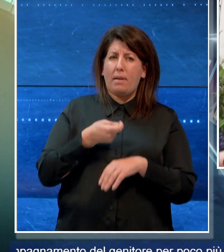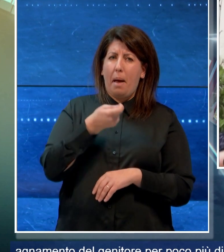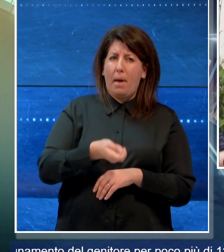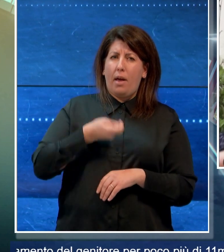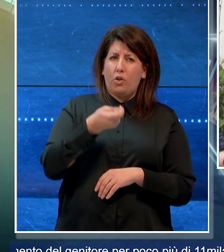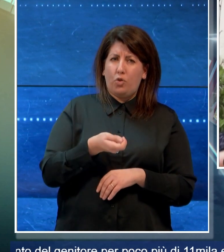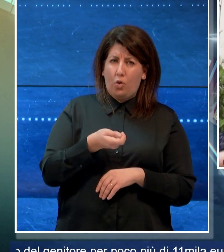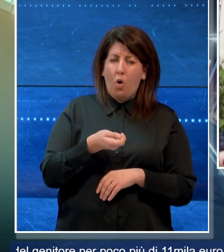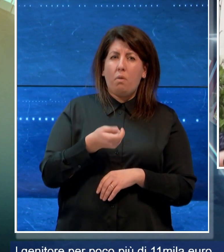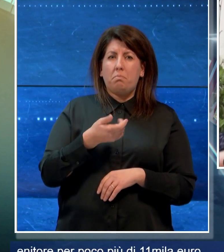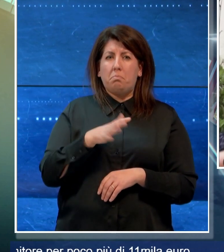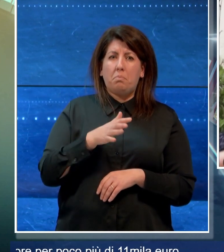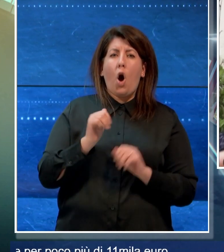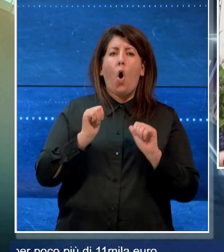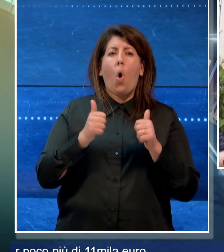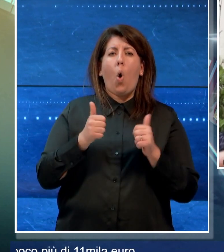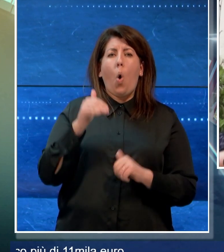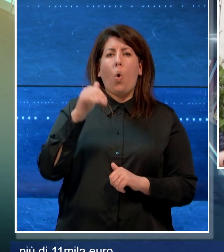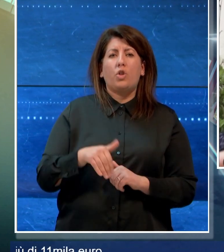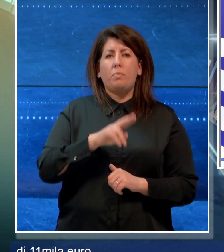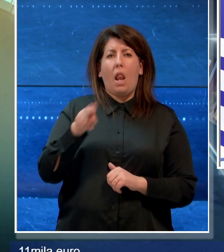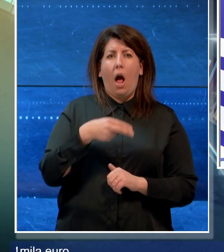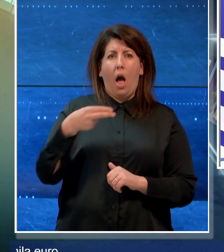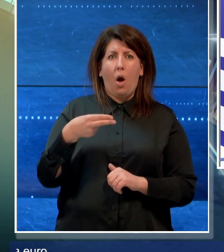poco più di 11.000 euro.